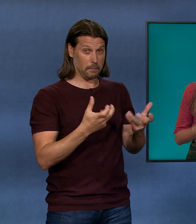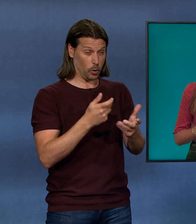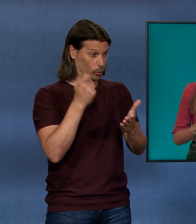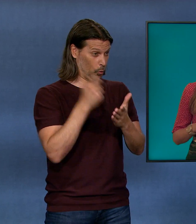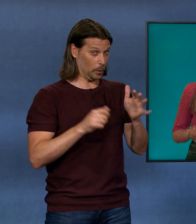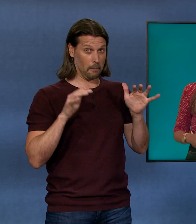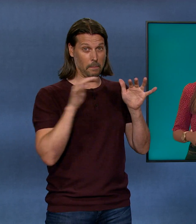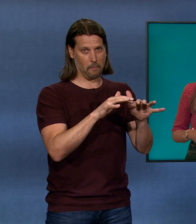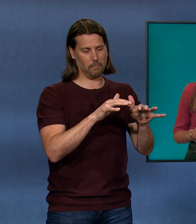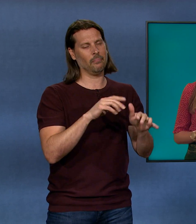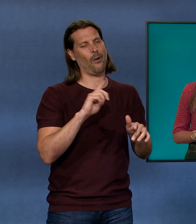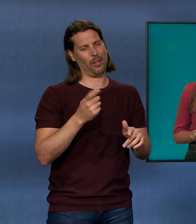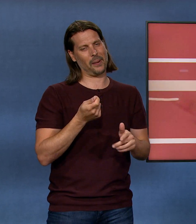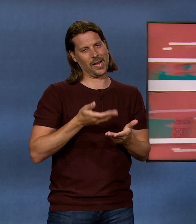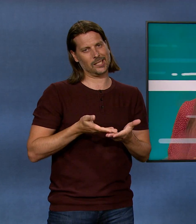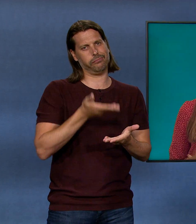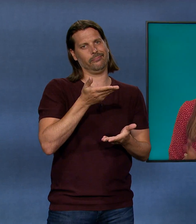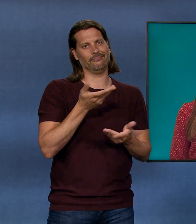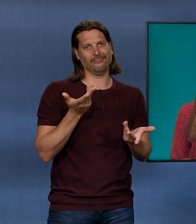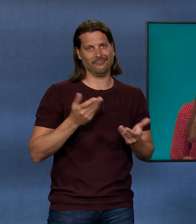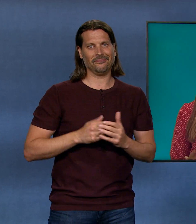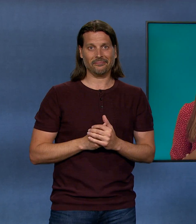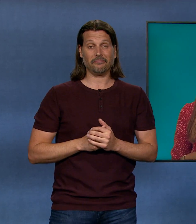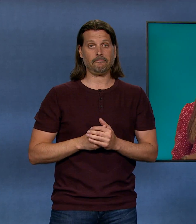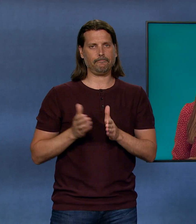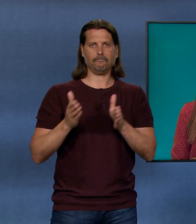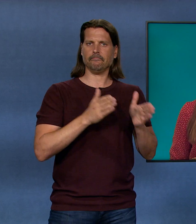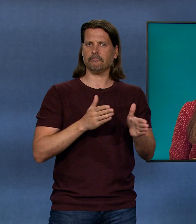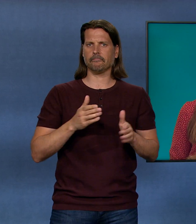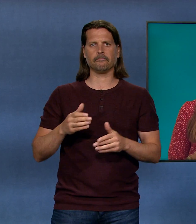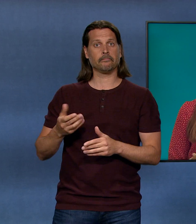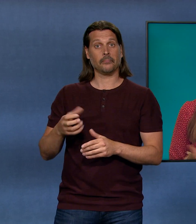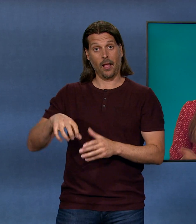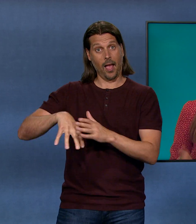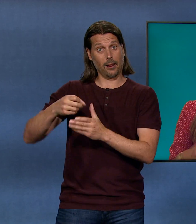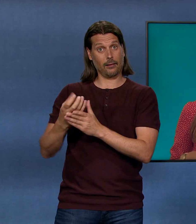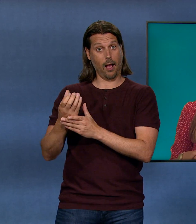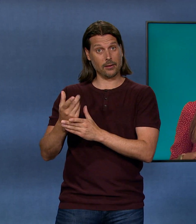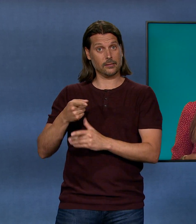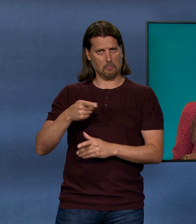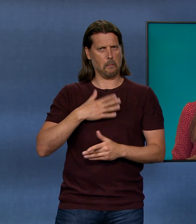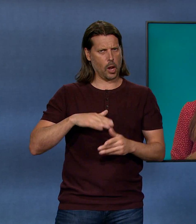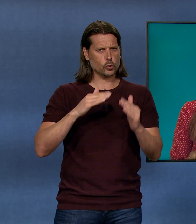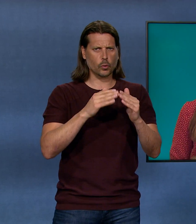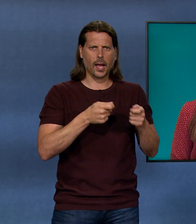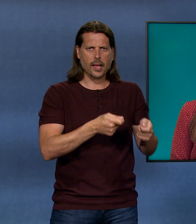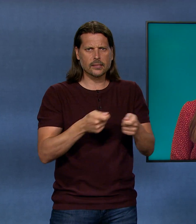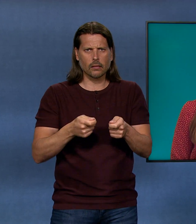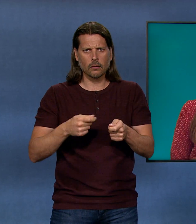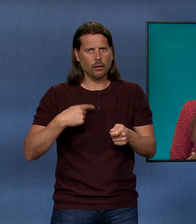Dann steigt der Preis. Mit Erdgas tust du zum Beispiel Häuser und auch Wohnungen heizen. Und das habe ich auch nicht gewusst. Die